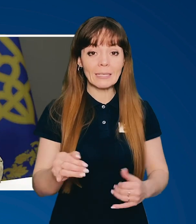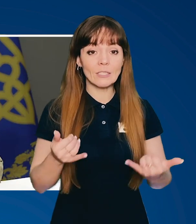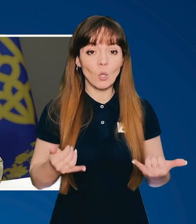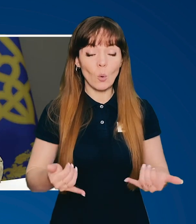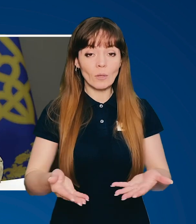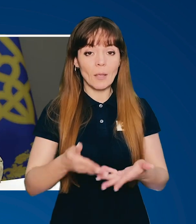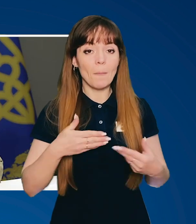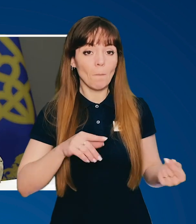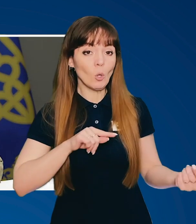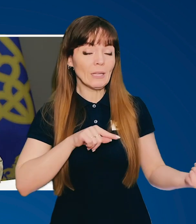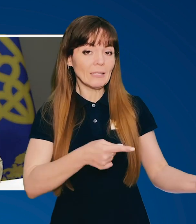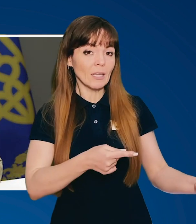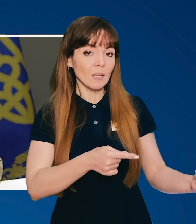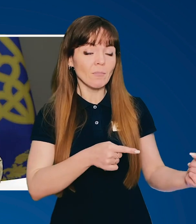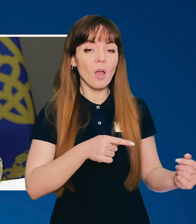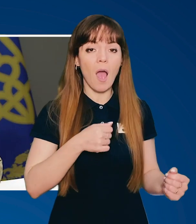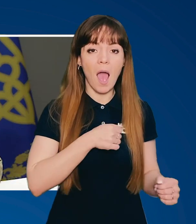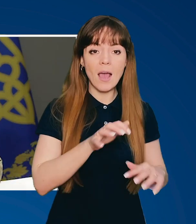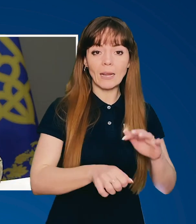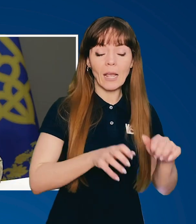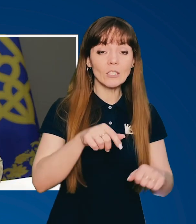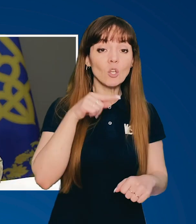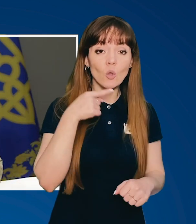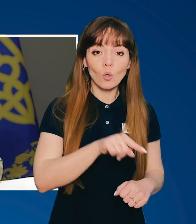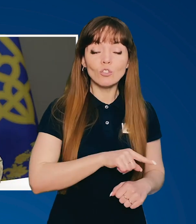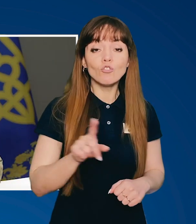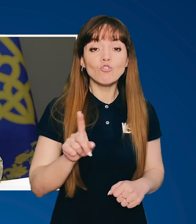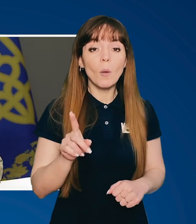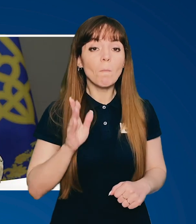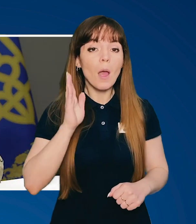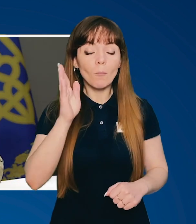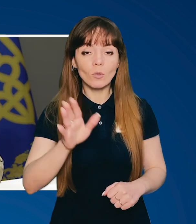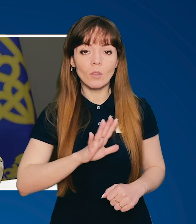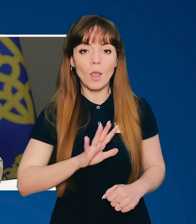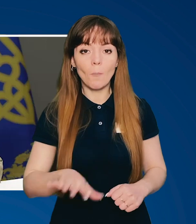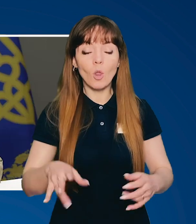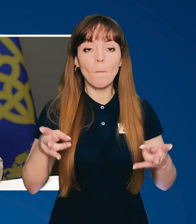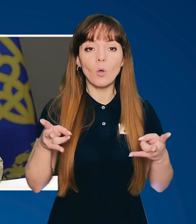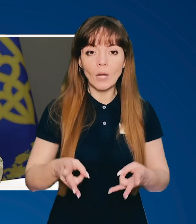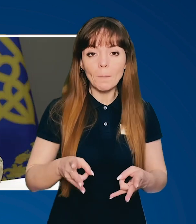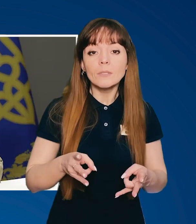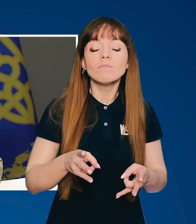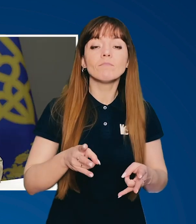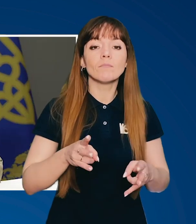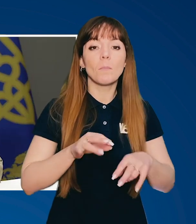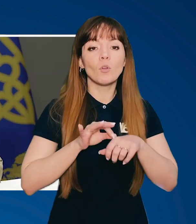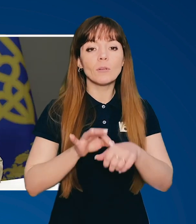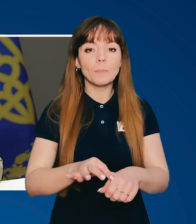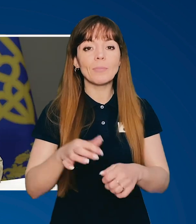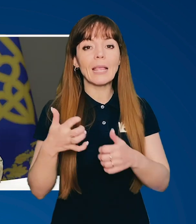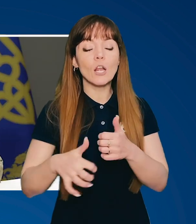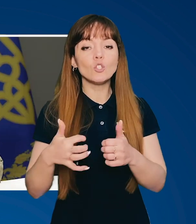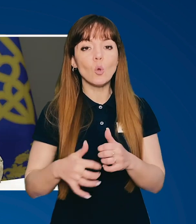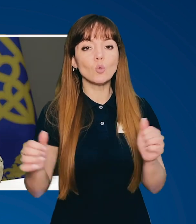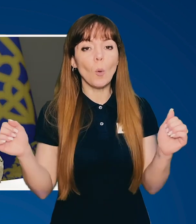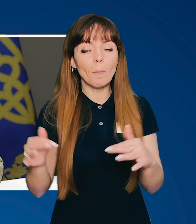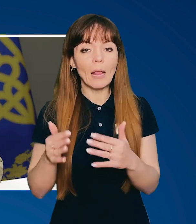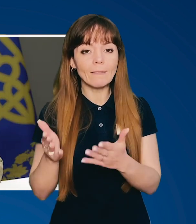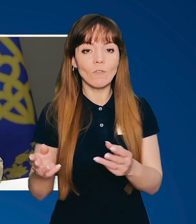І сьогодні ми протидіємо агресії Росії, щоб у майбутньому не було потреби проводити Херсонську платформу,